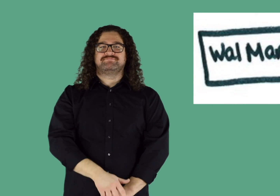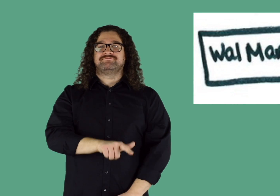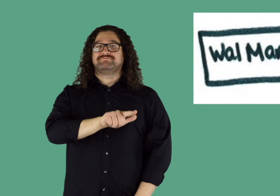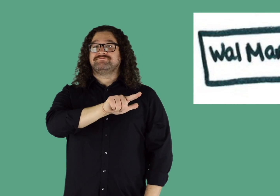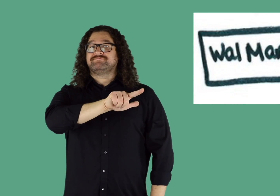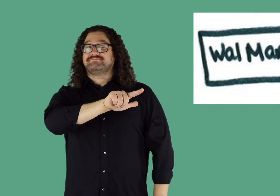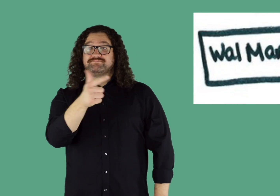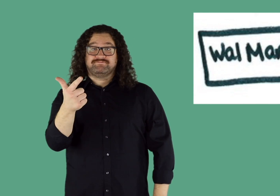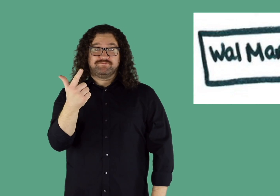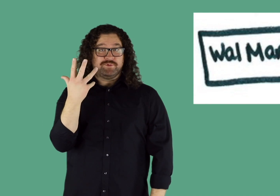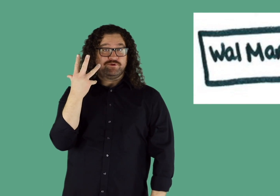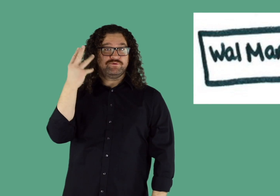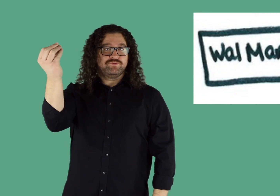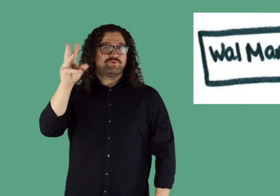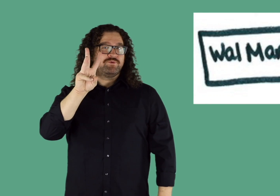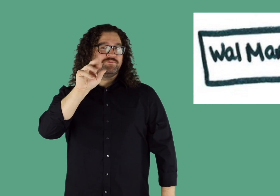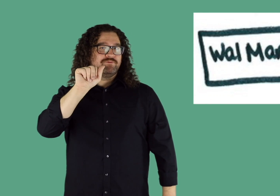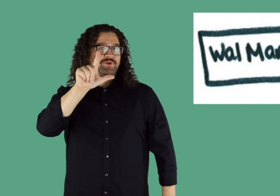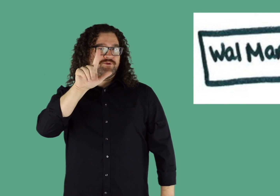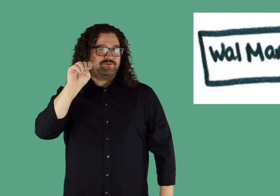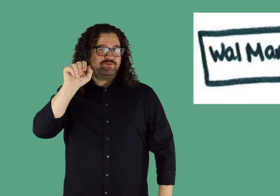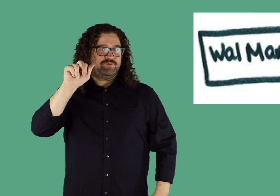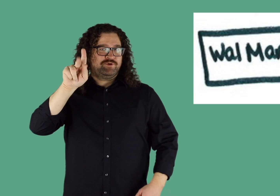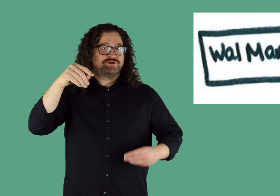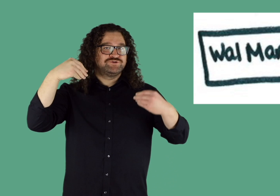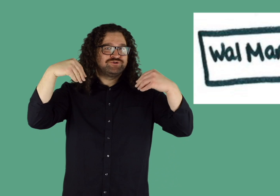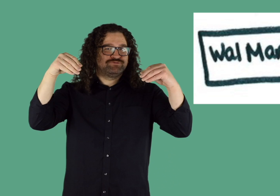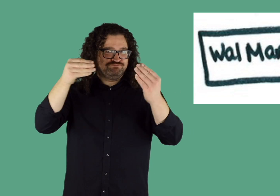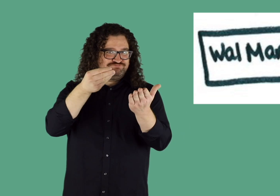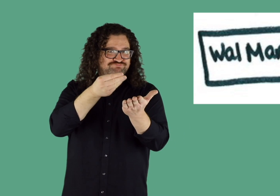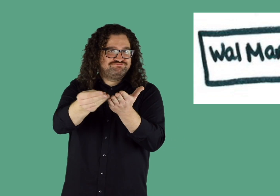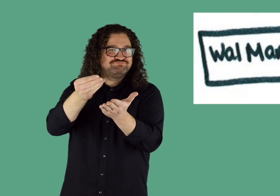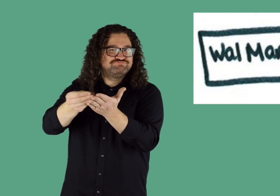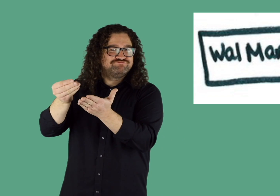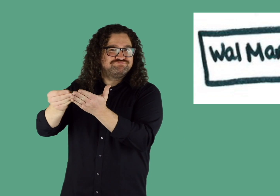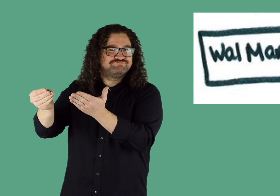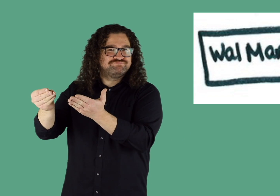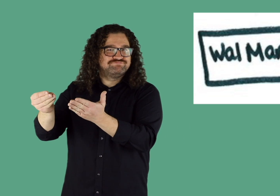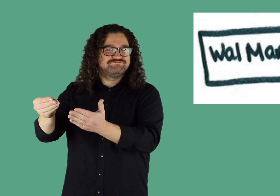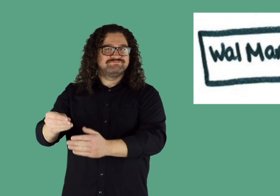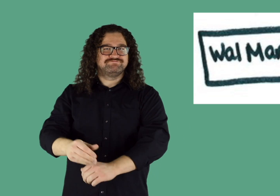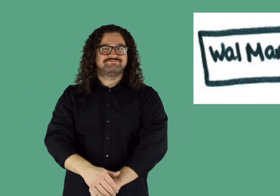Después tienes actividades en el centro recreacional.